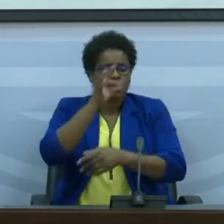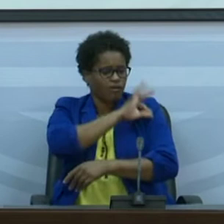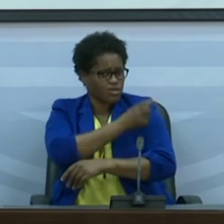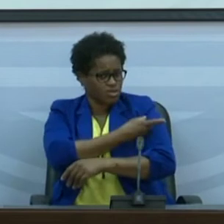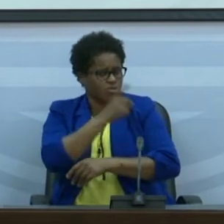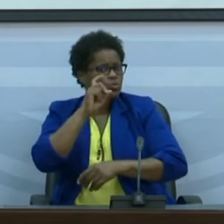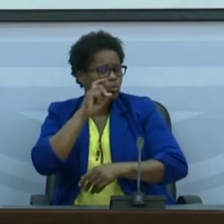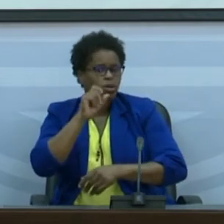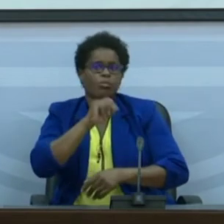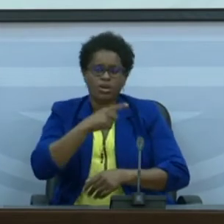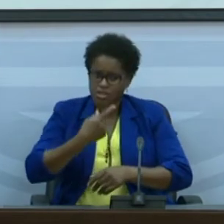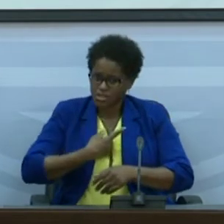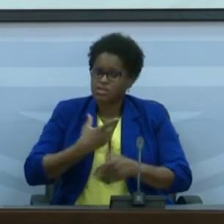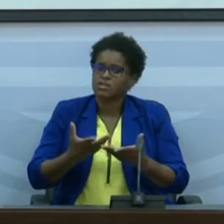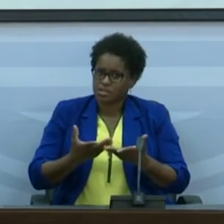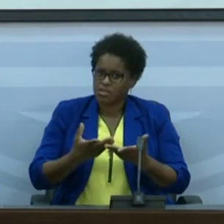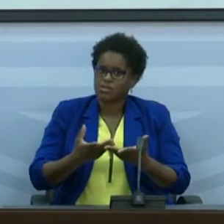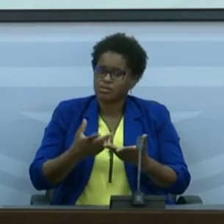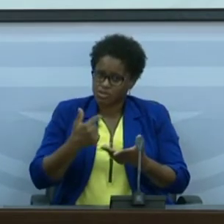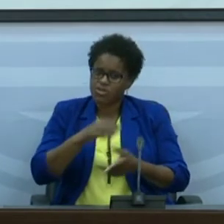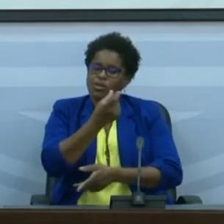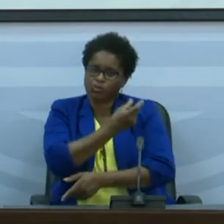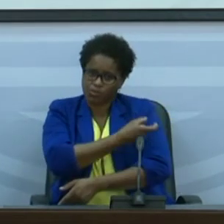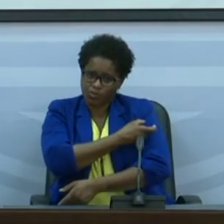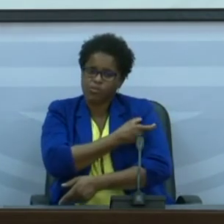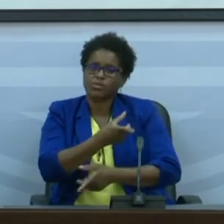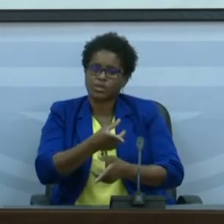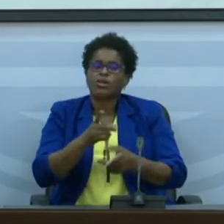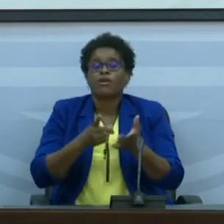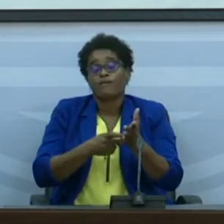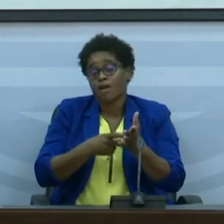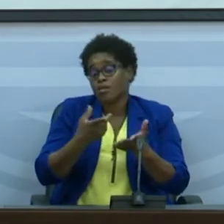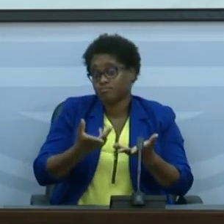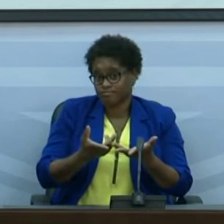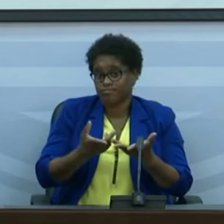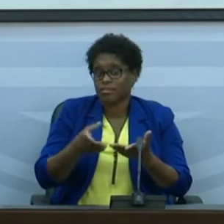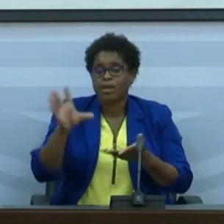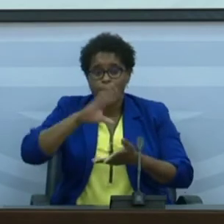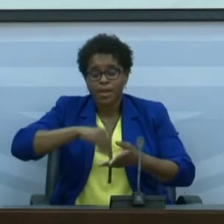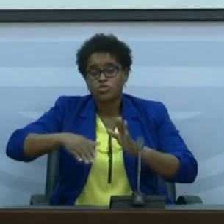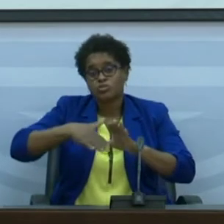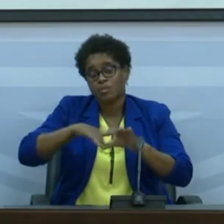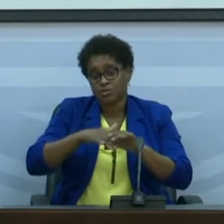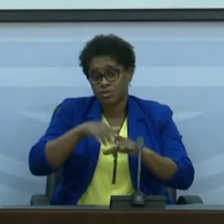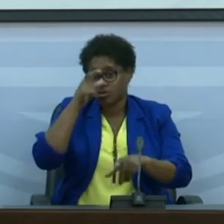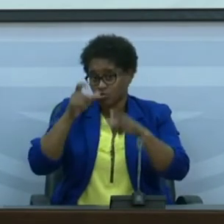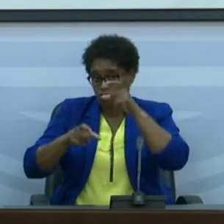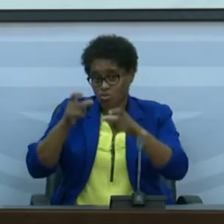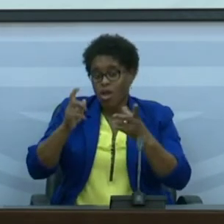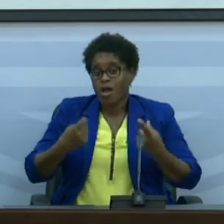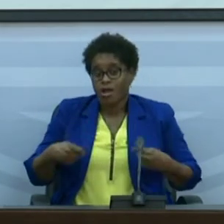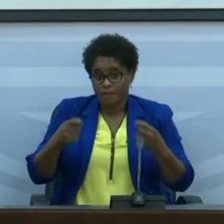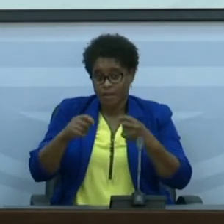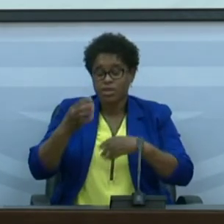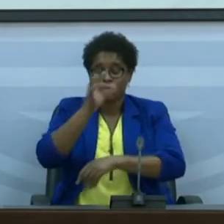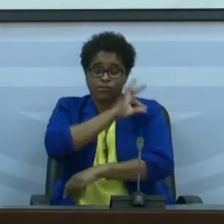segura ela pode ser tomada e então o que nos falta neste momento é mais adesão de pessoas à campanha